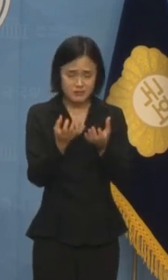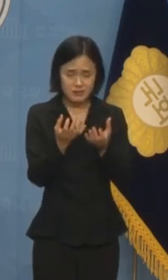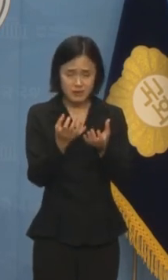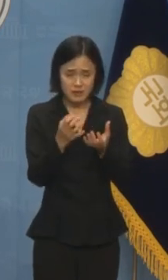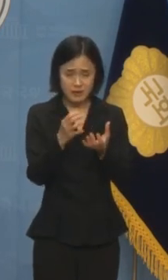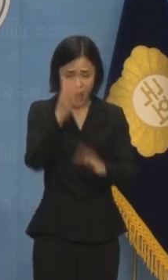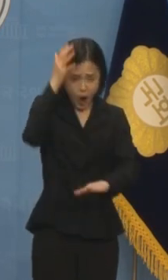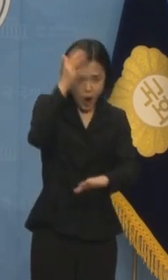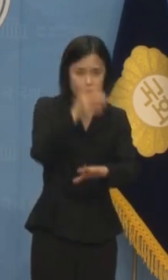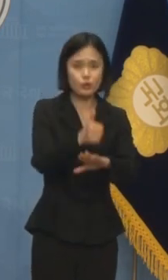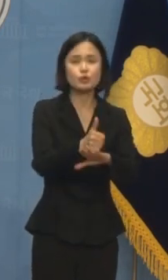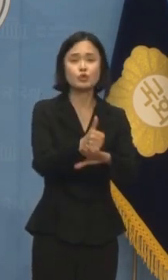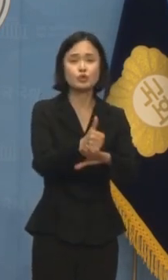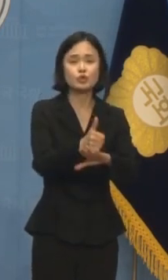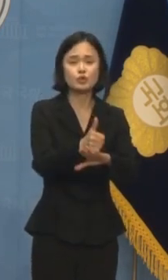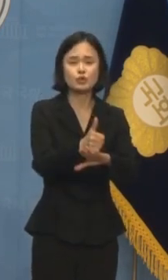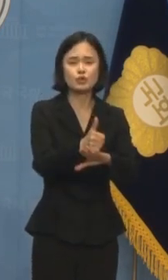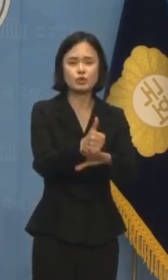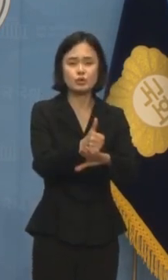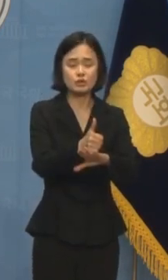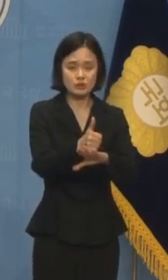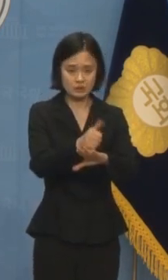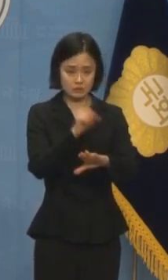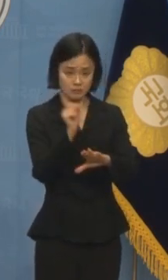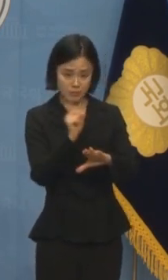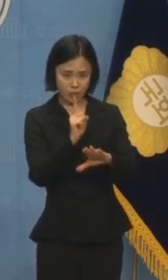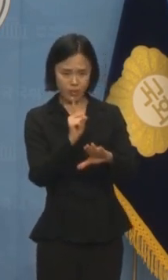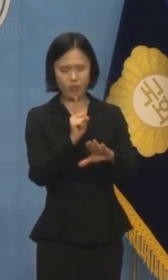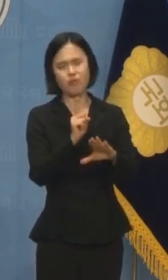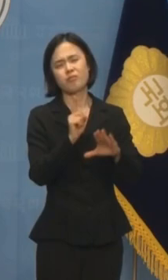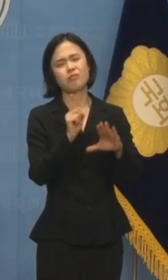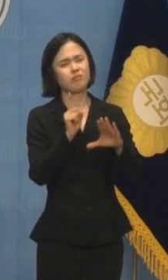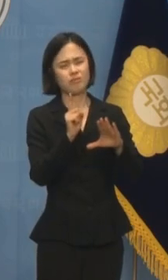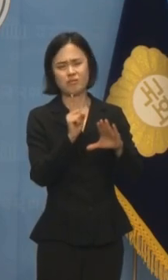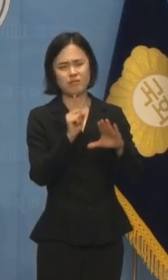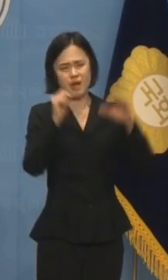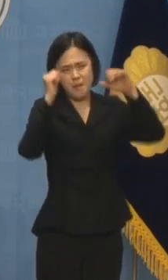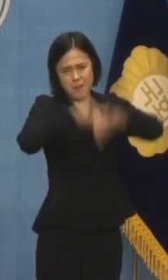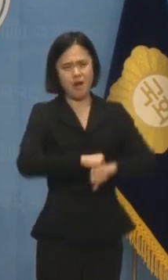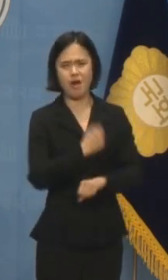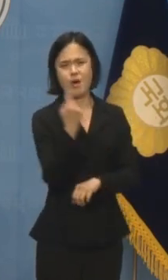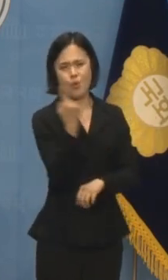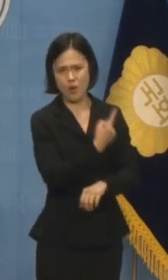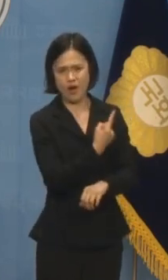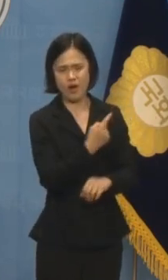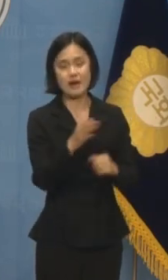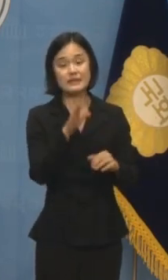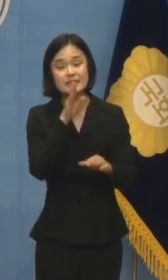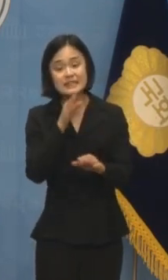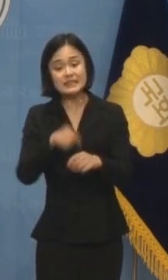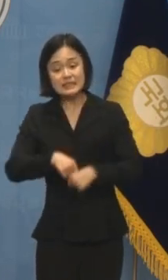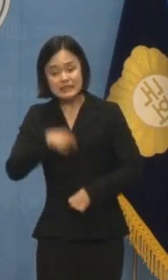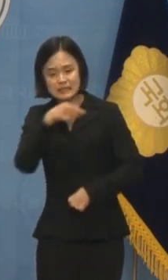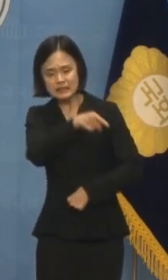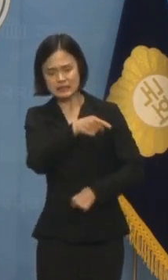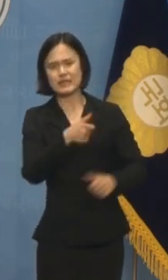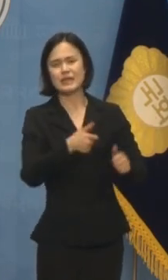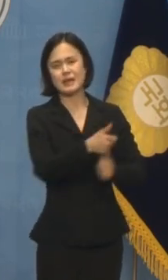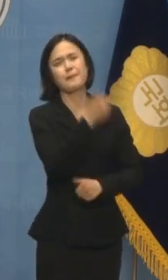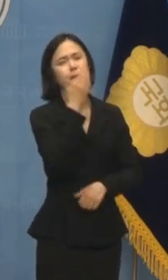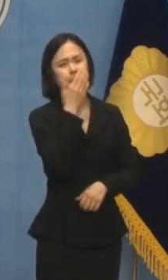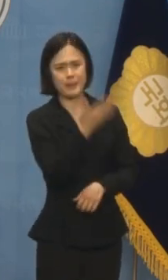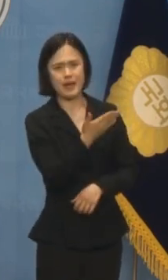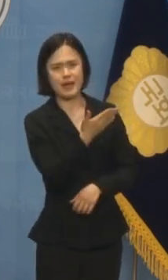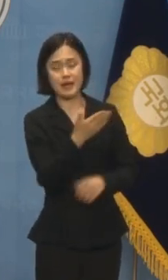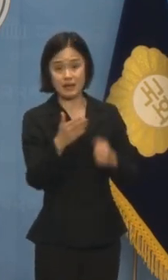파도 앞에 힘없이 무너질 것입니다. 검찰의 기소 독점 특권을 악용한 정치 기소와 야당